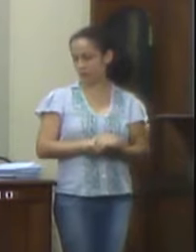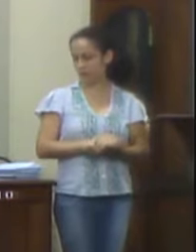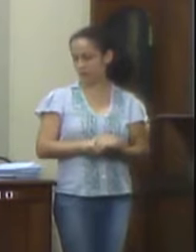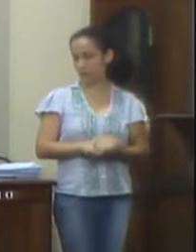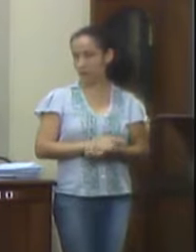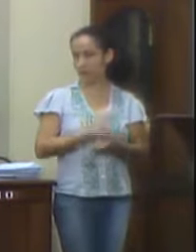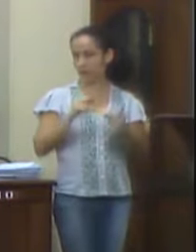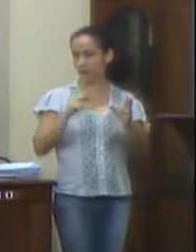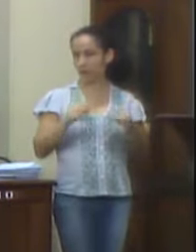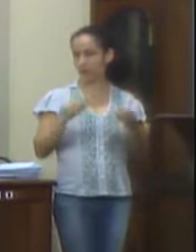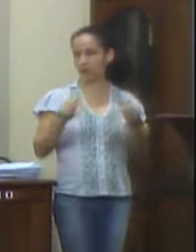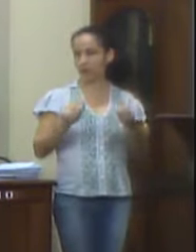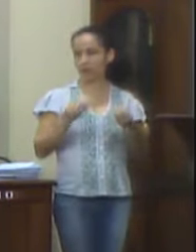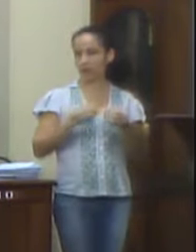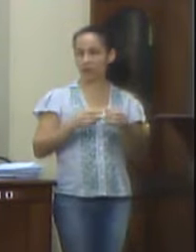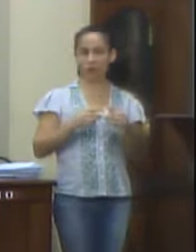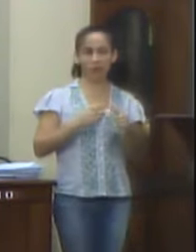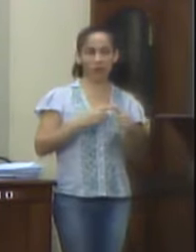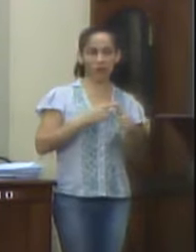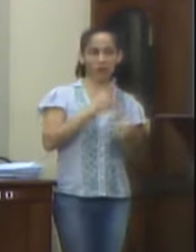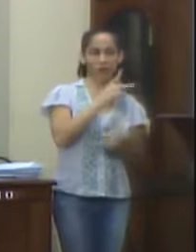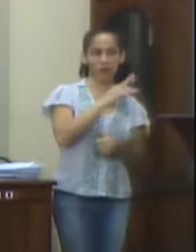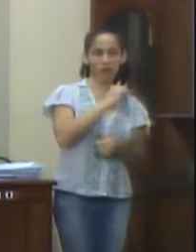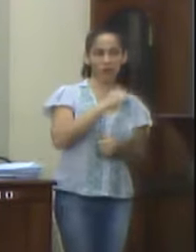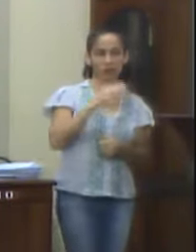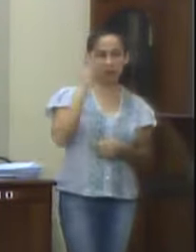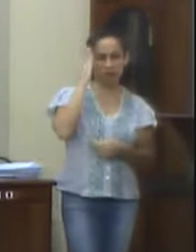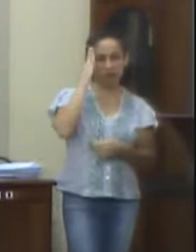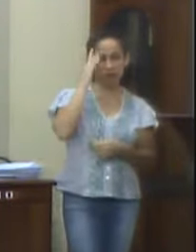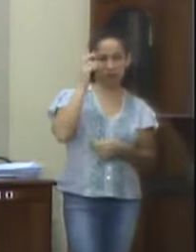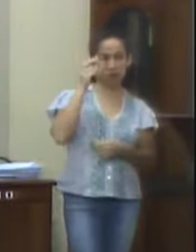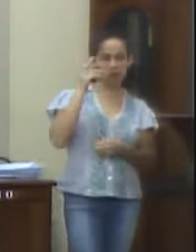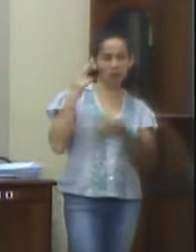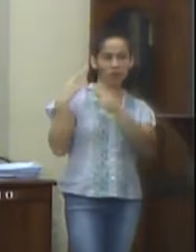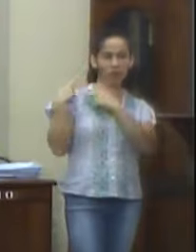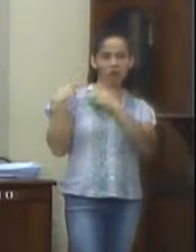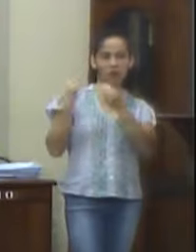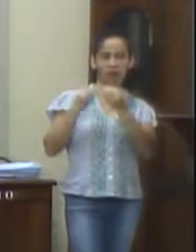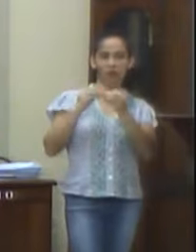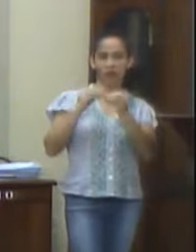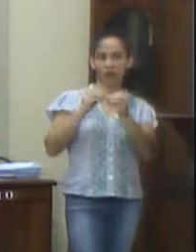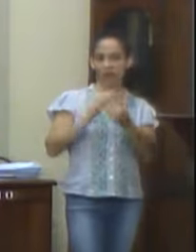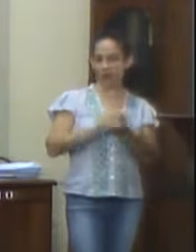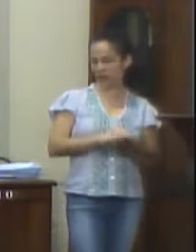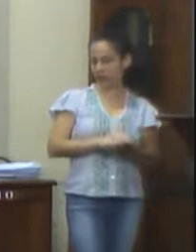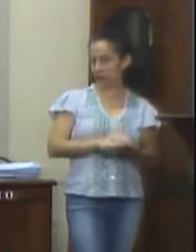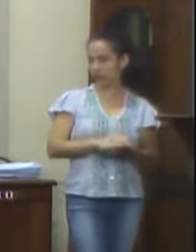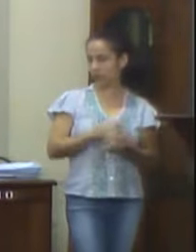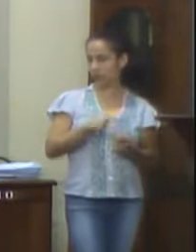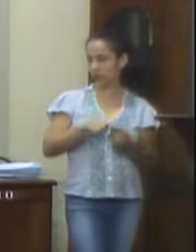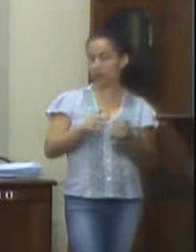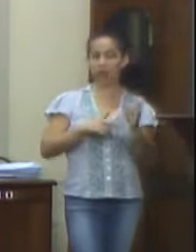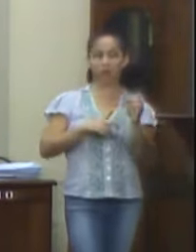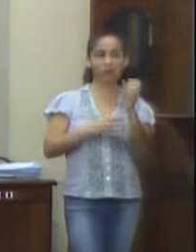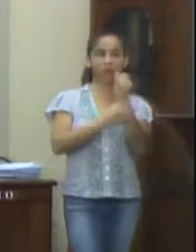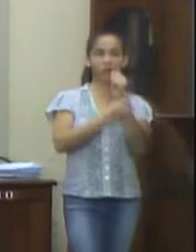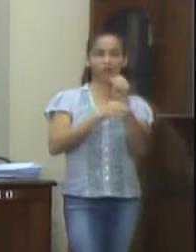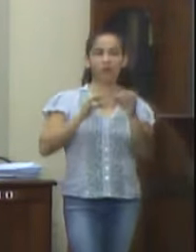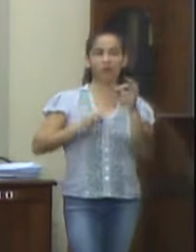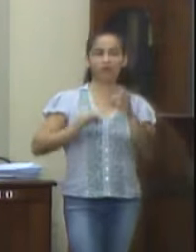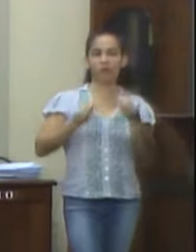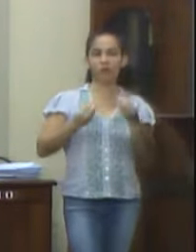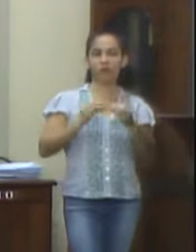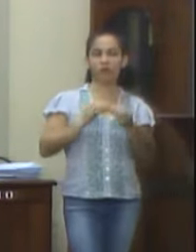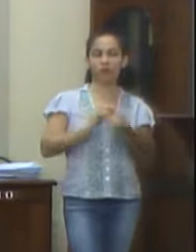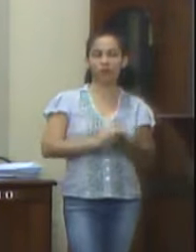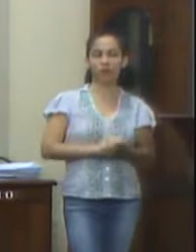Exatamente em atendimento ao princípio da competência, e sob pena de violação do princípio da razoabilidade e da segurança jurídica, há que